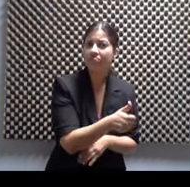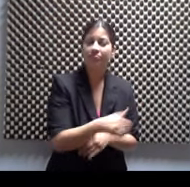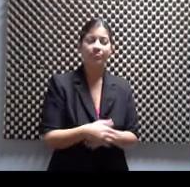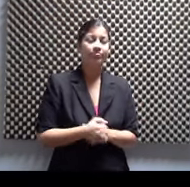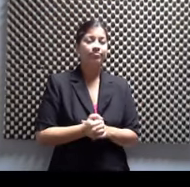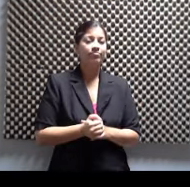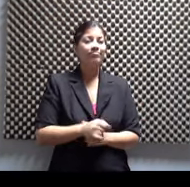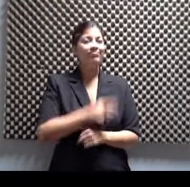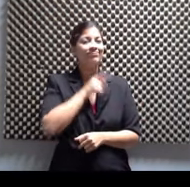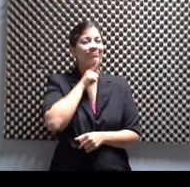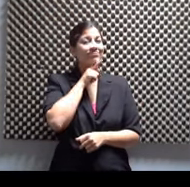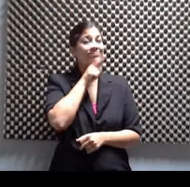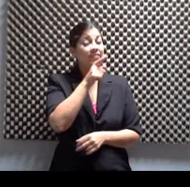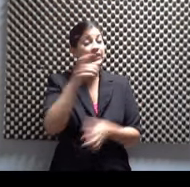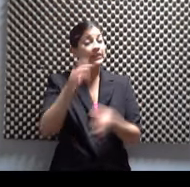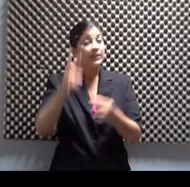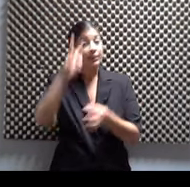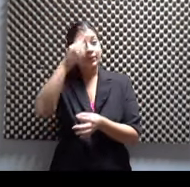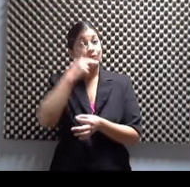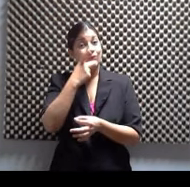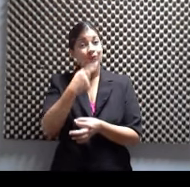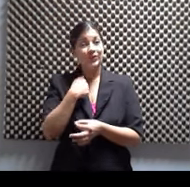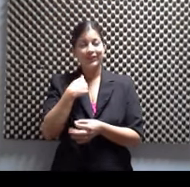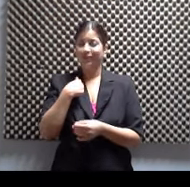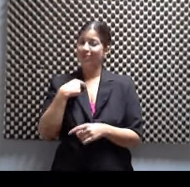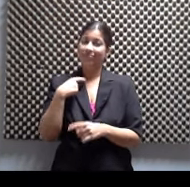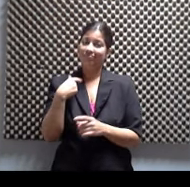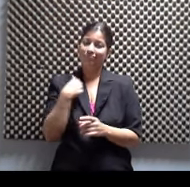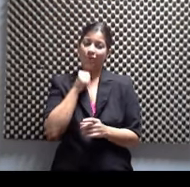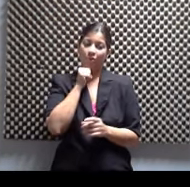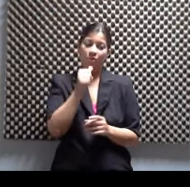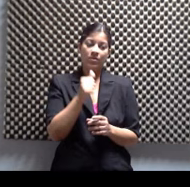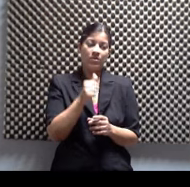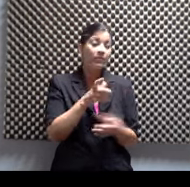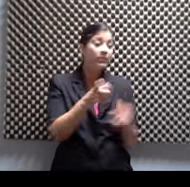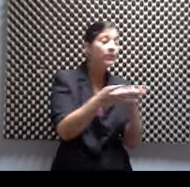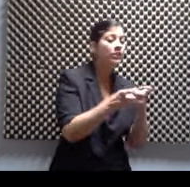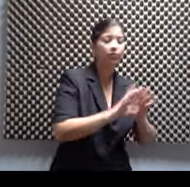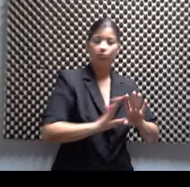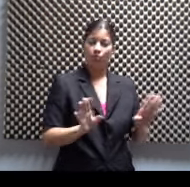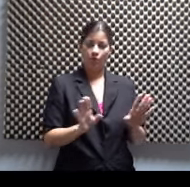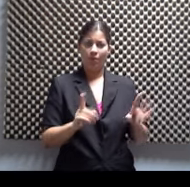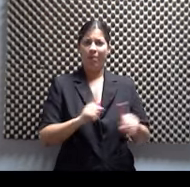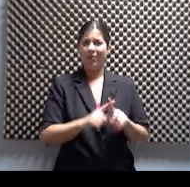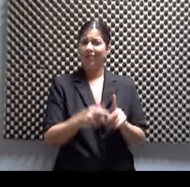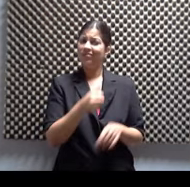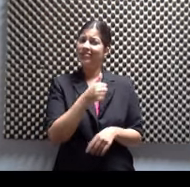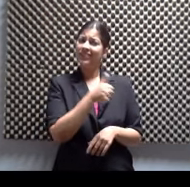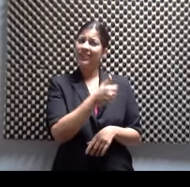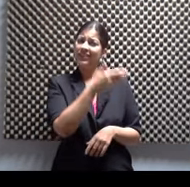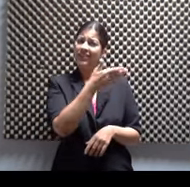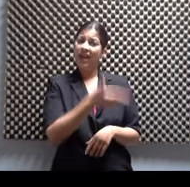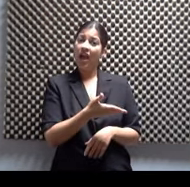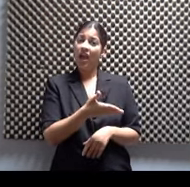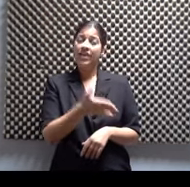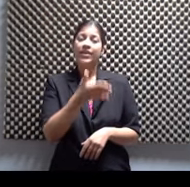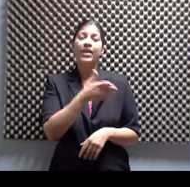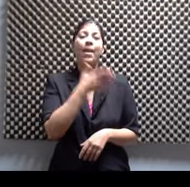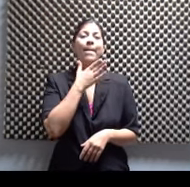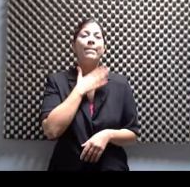los que me conocen saben que yo no intervengo, pero ella, pues muchas veces, yo le digo que ella es mi life coach, porque ella es